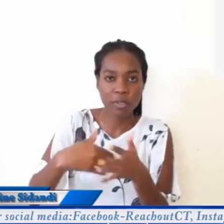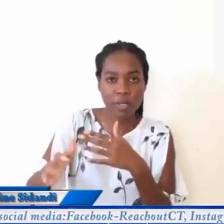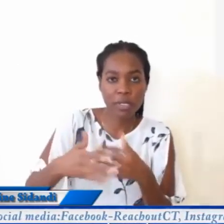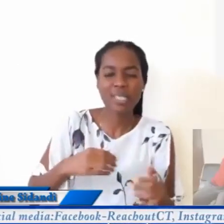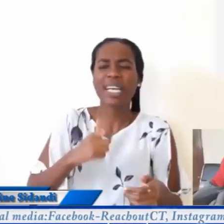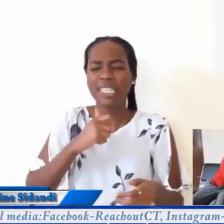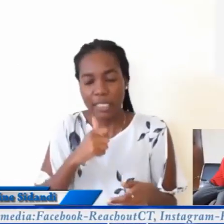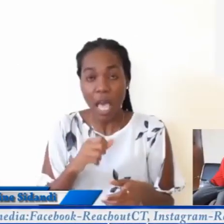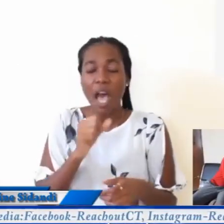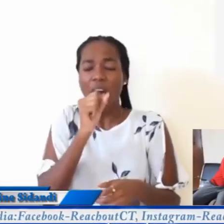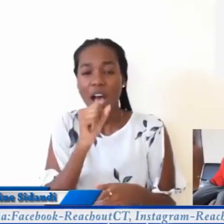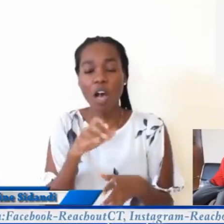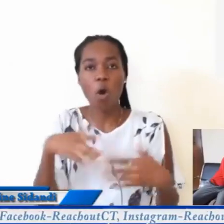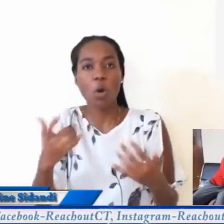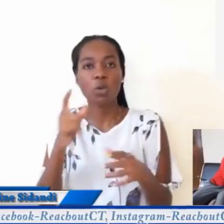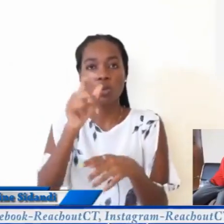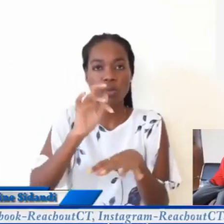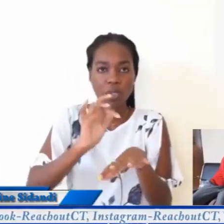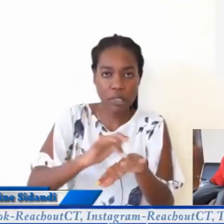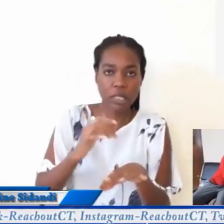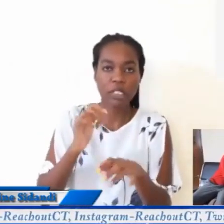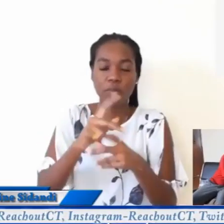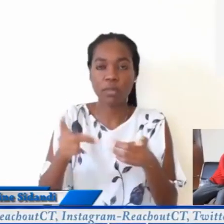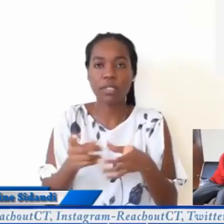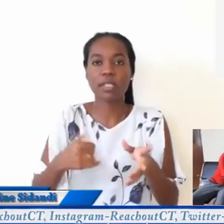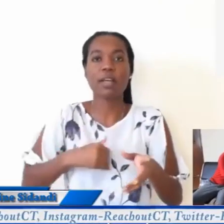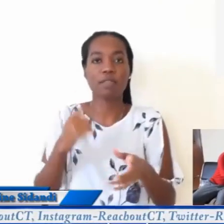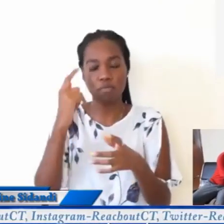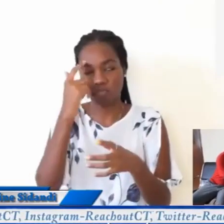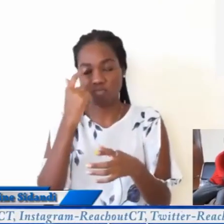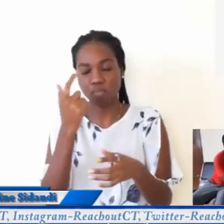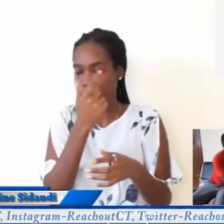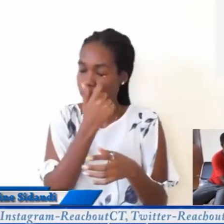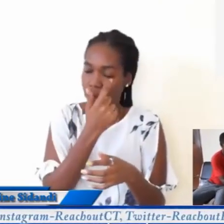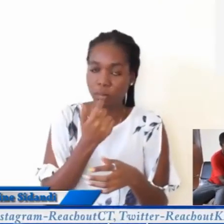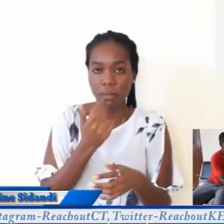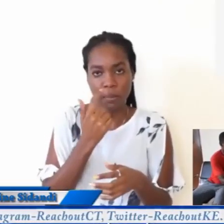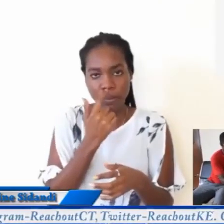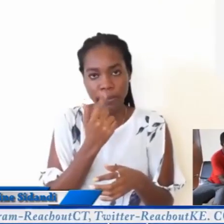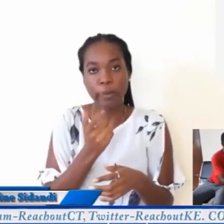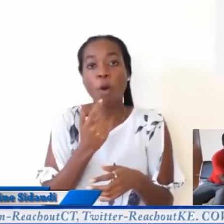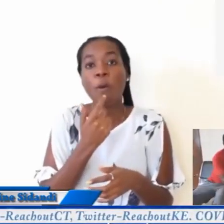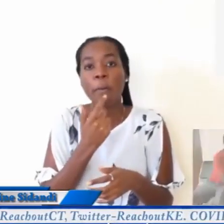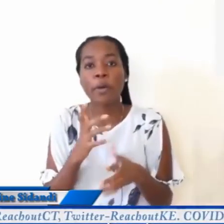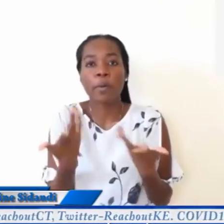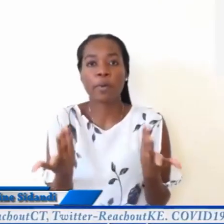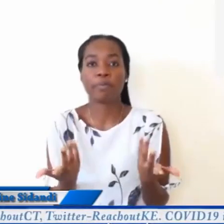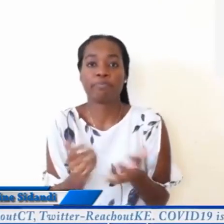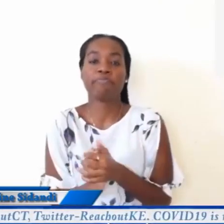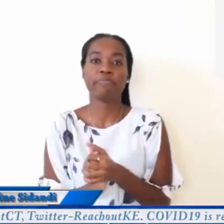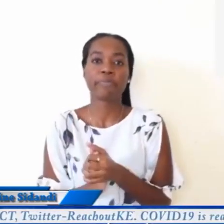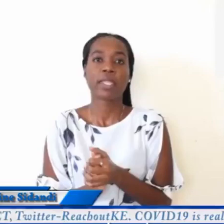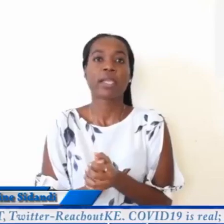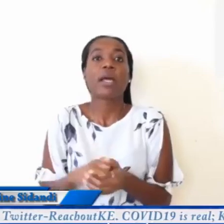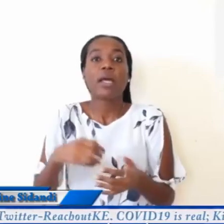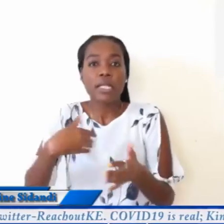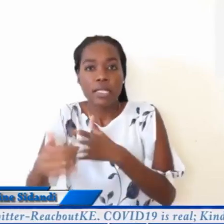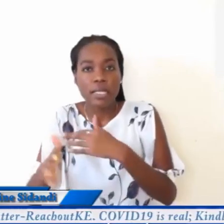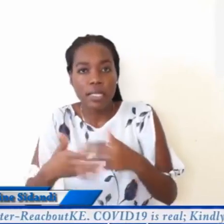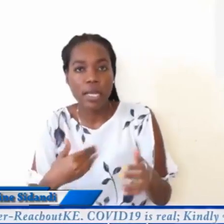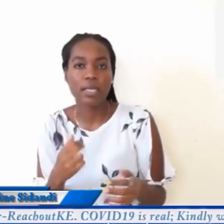kukohoa, kuchemua au kugusa sehemu zilizo na virusi hivyo, kisha kujigusa pua, macho au mdomo.